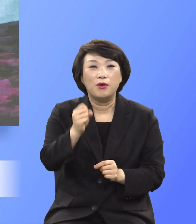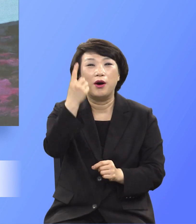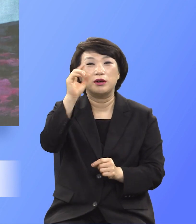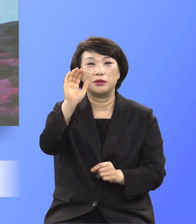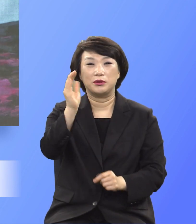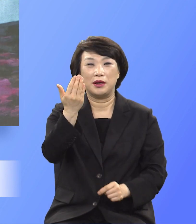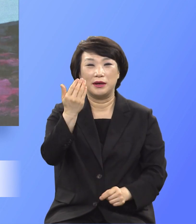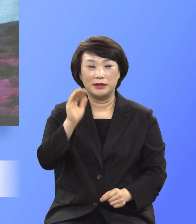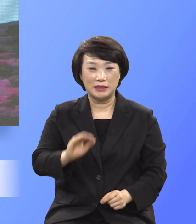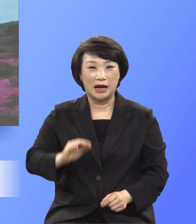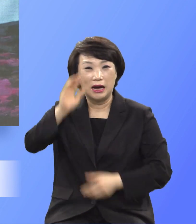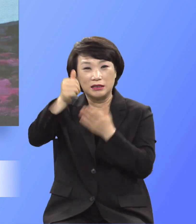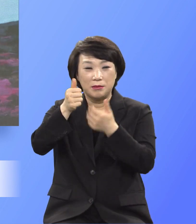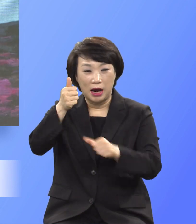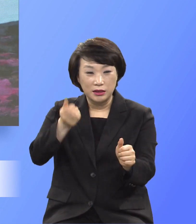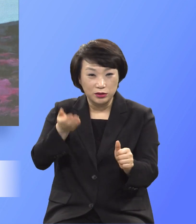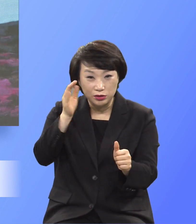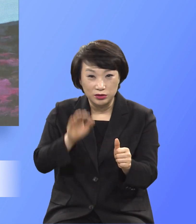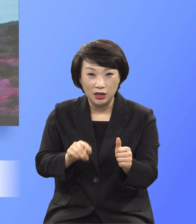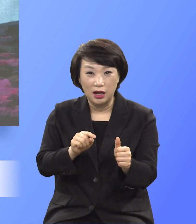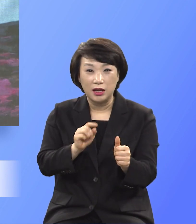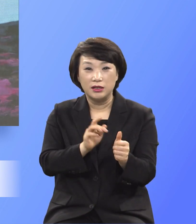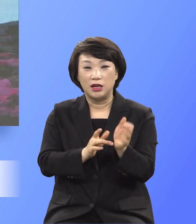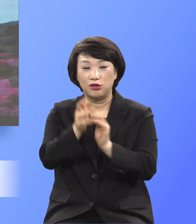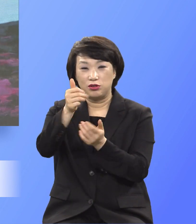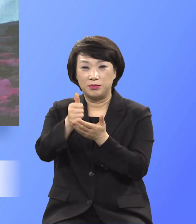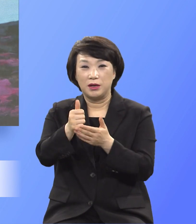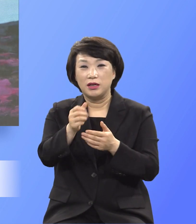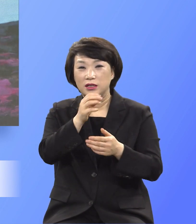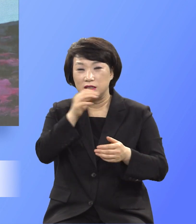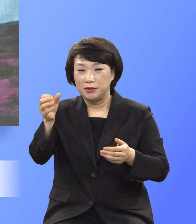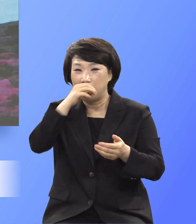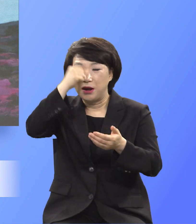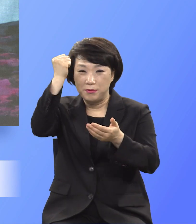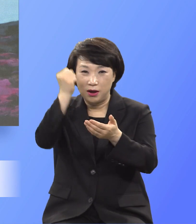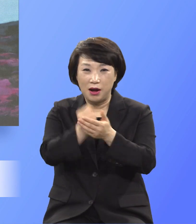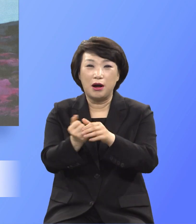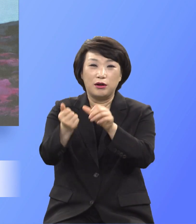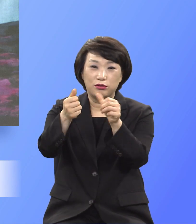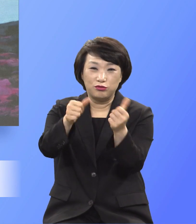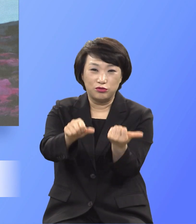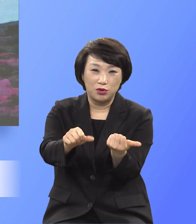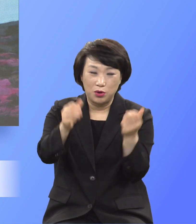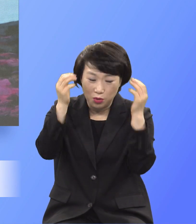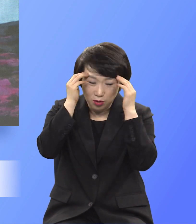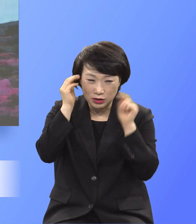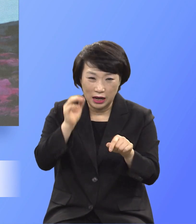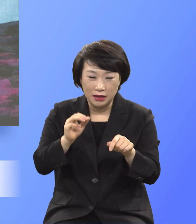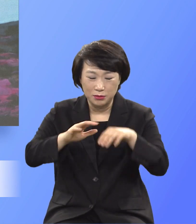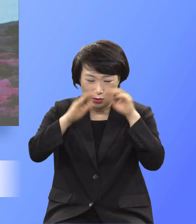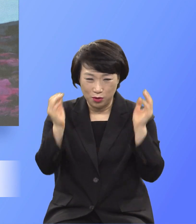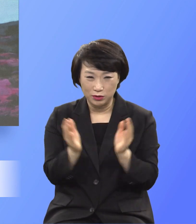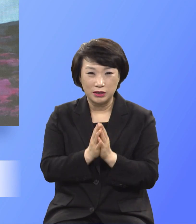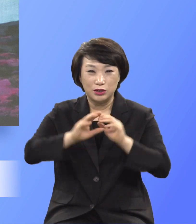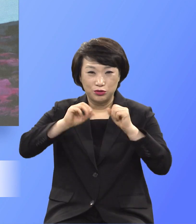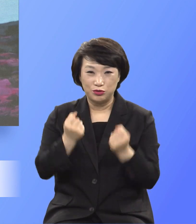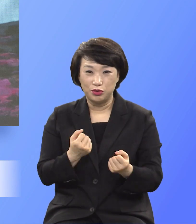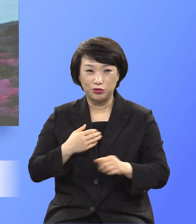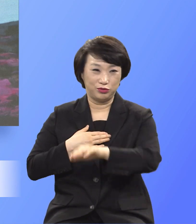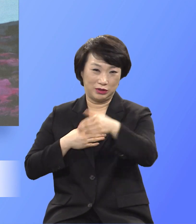아들이시라도 받으신 십자가의 죽으심의 고난으로 순종을 배워서 온전하게